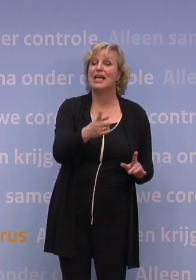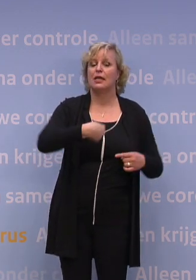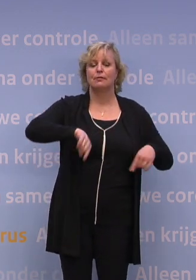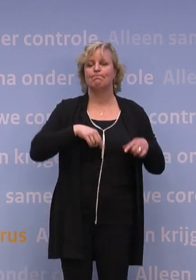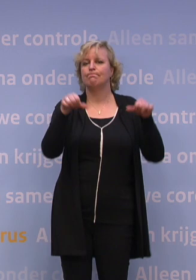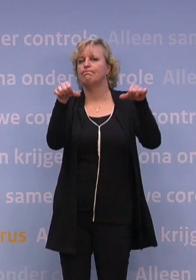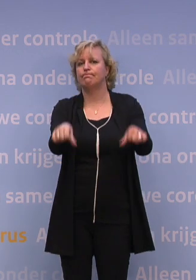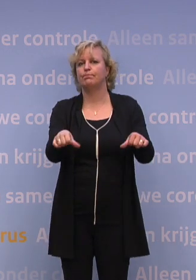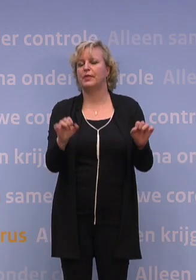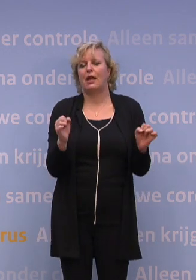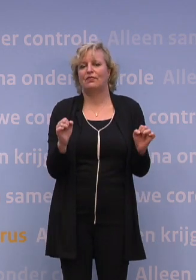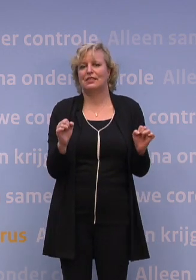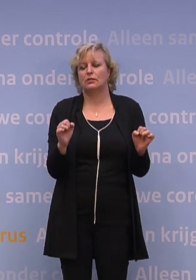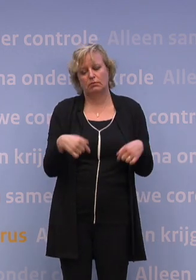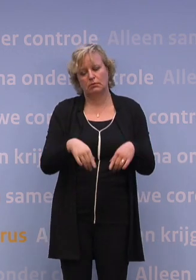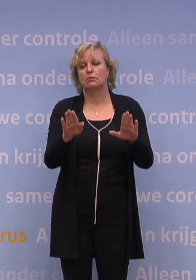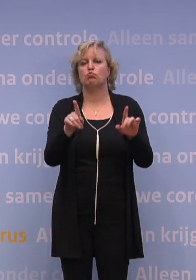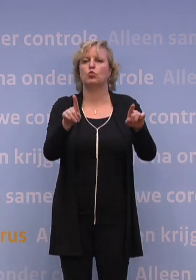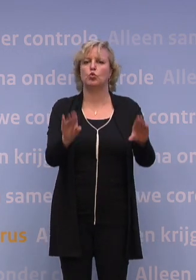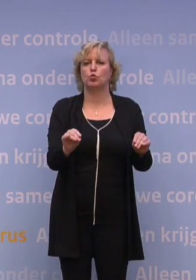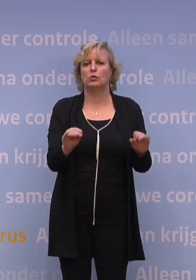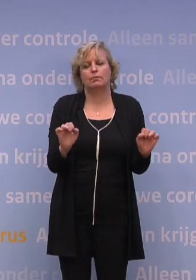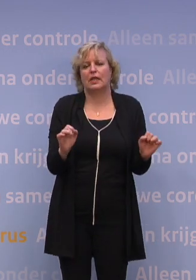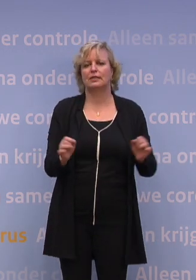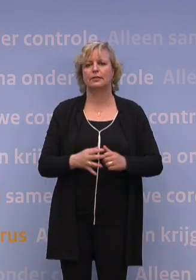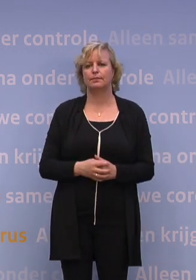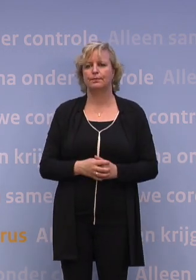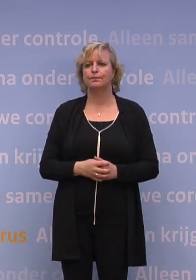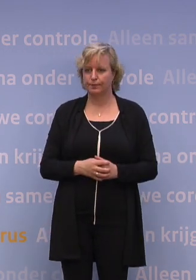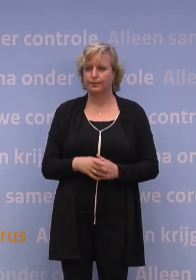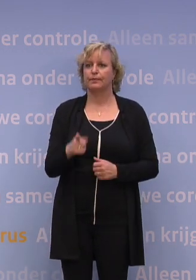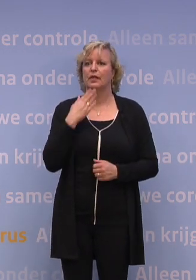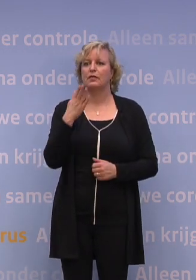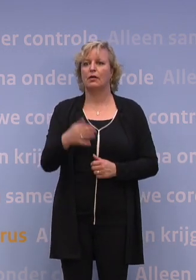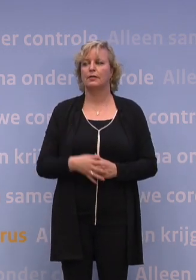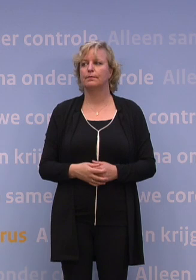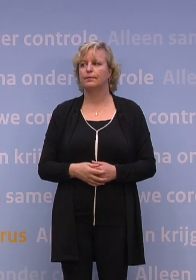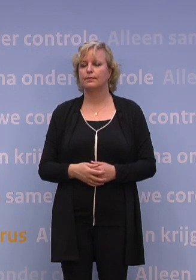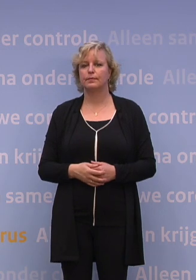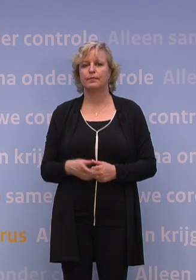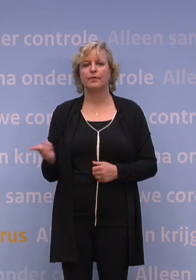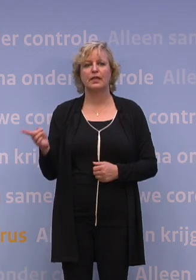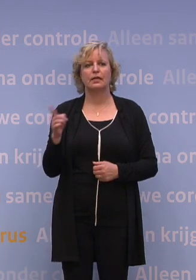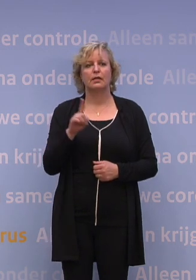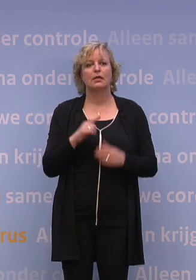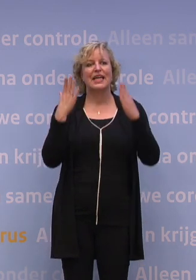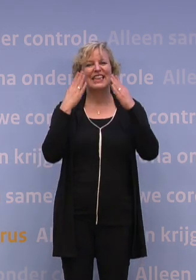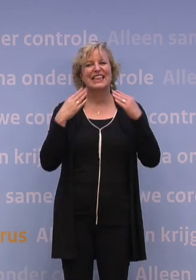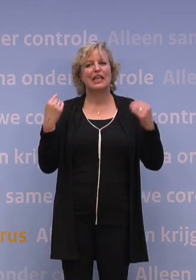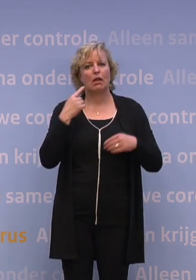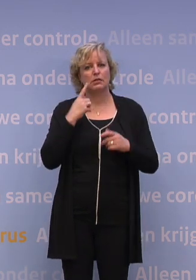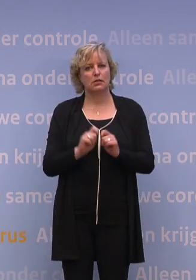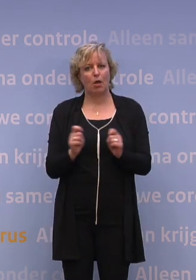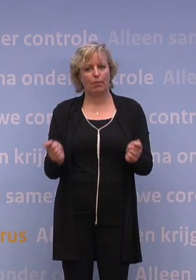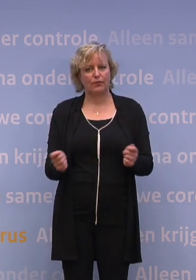kunnen kerken niet aanwijzen om daarvan gebruik te maken. Zo werkt het niet. Dank u wel. Heel lastig plaats. Ik heb